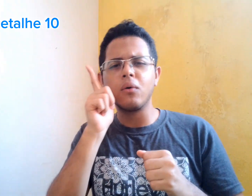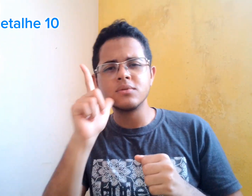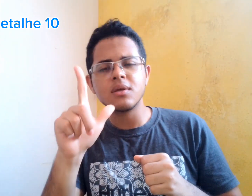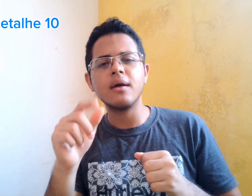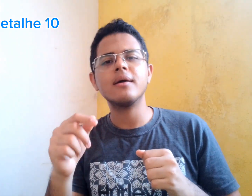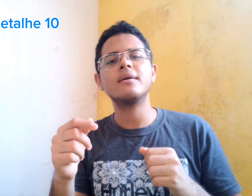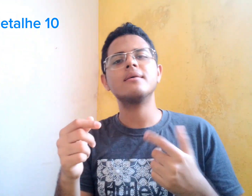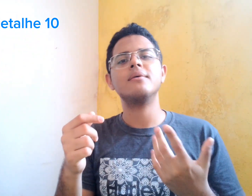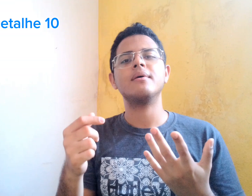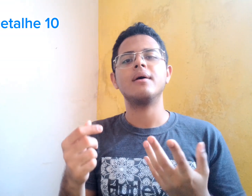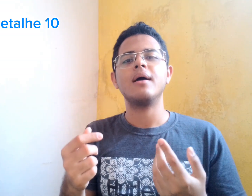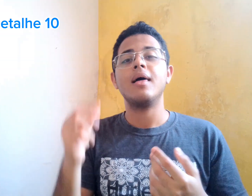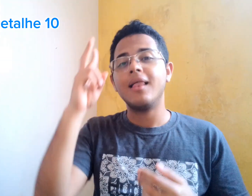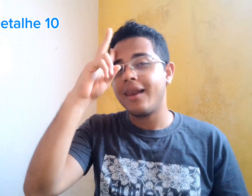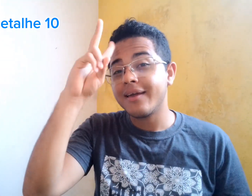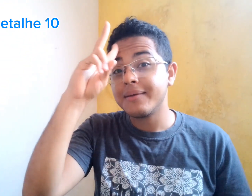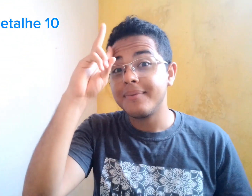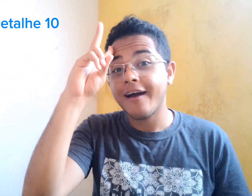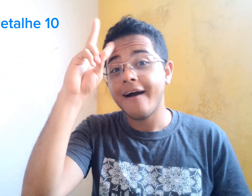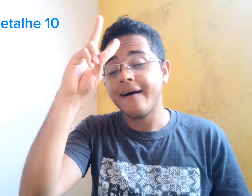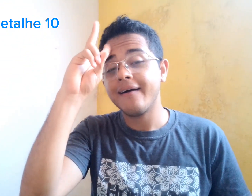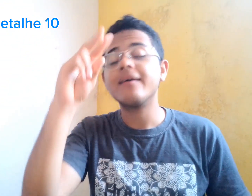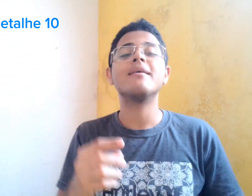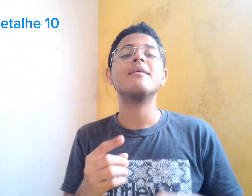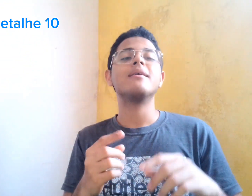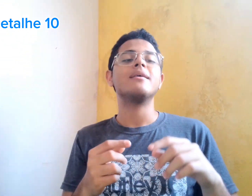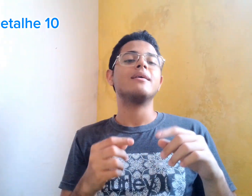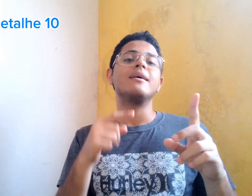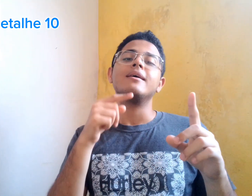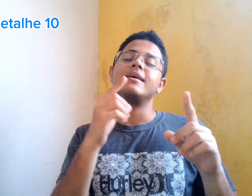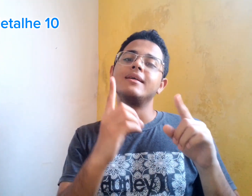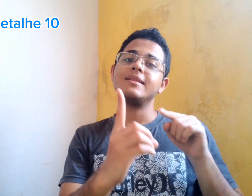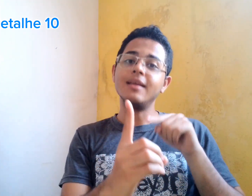Tem um certo momento... Que ele conseguiu lembrar... Dela.